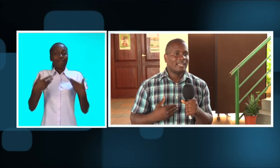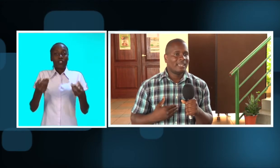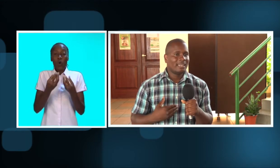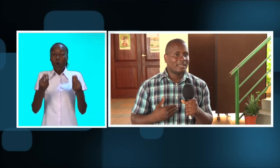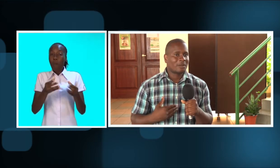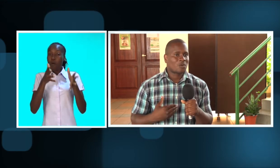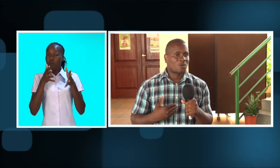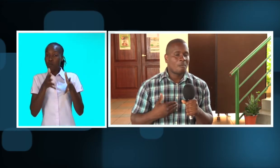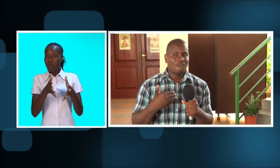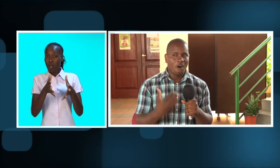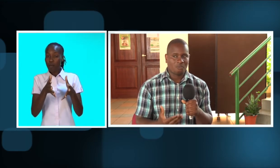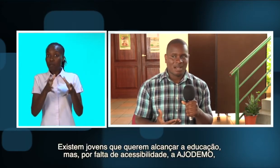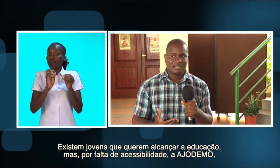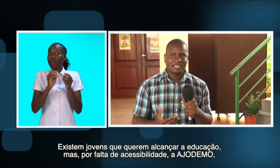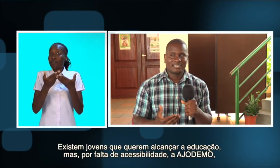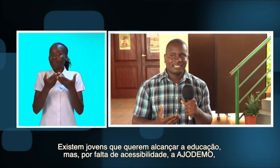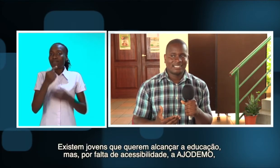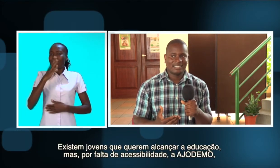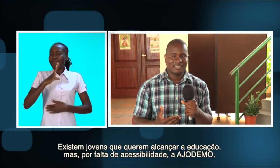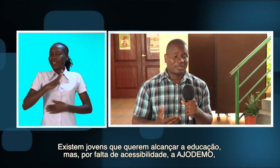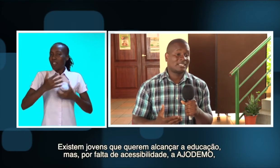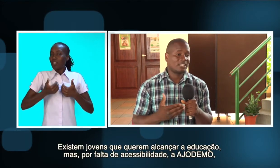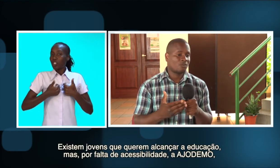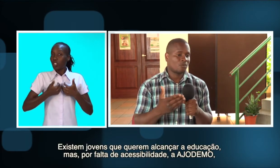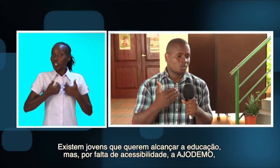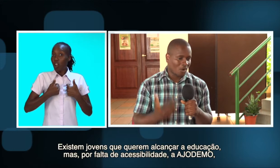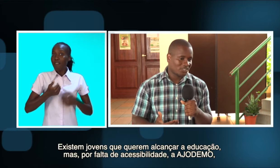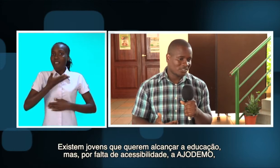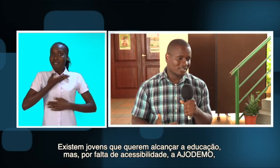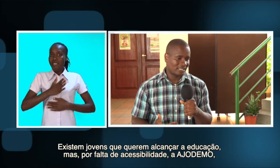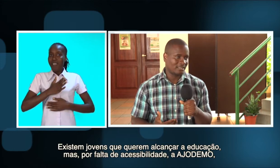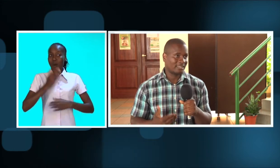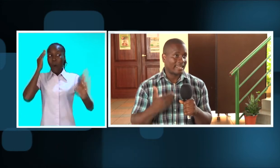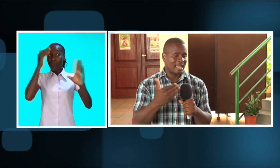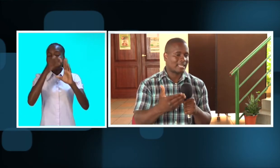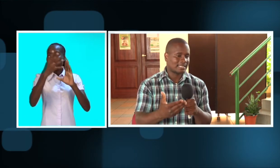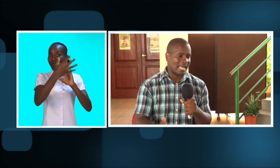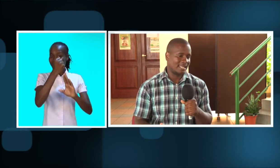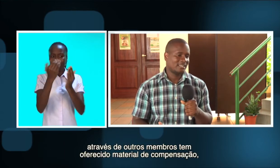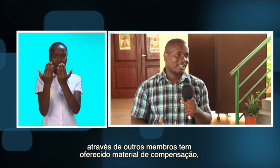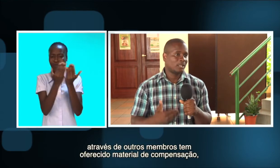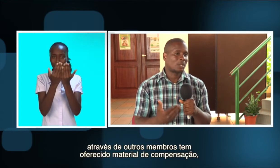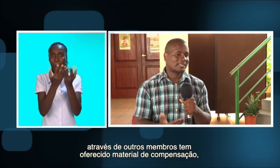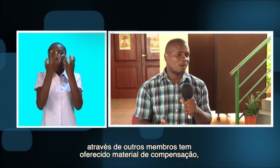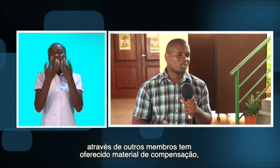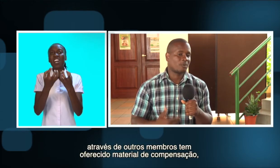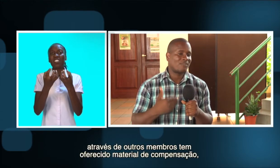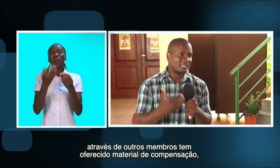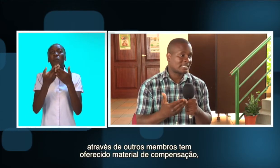como forma de... Porque existem jovens que querem alcançar a educação, mas por falta de